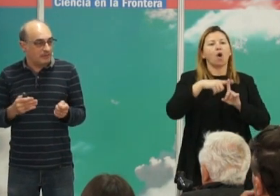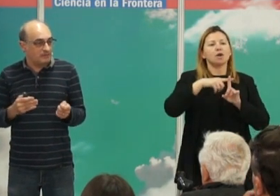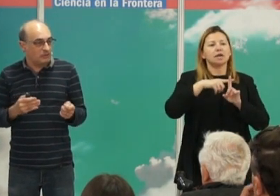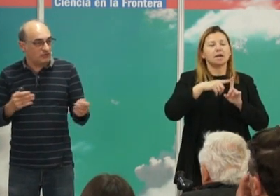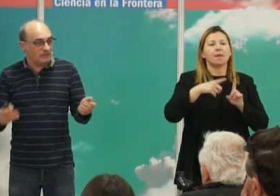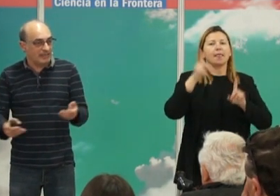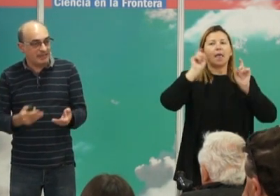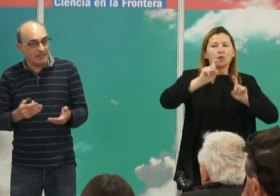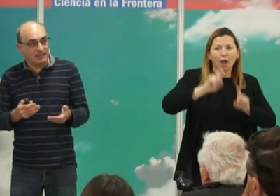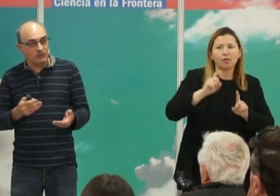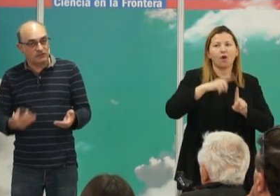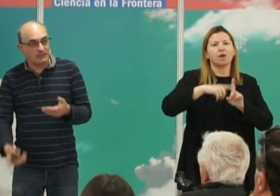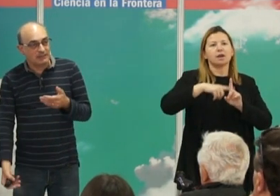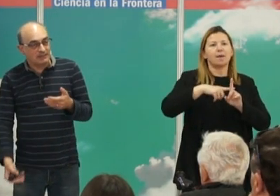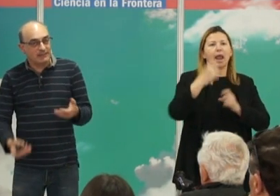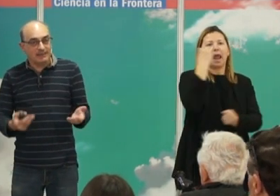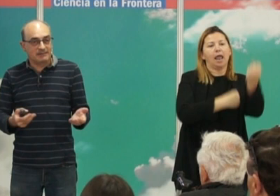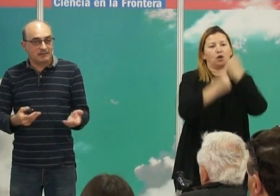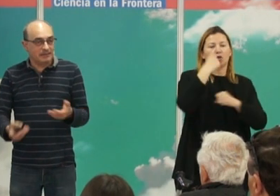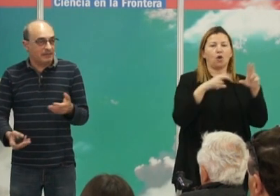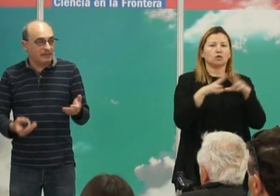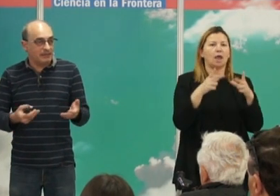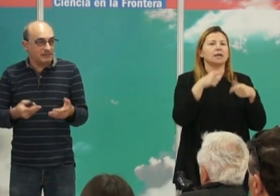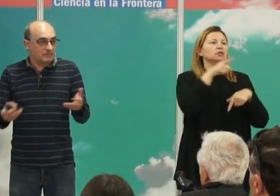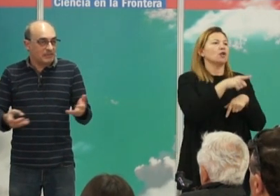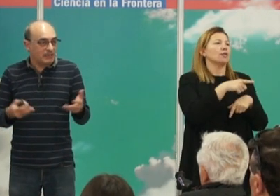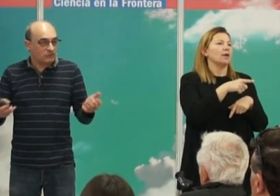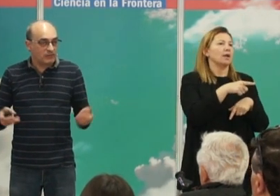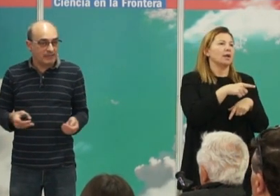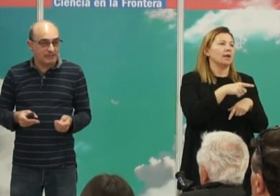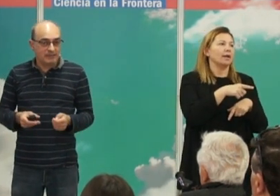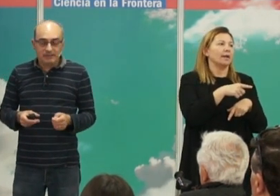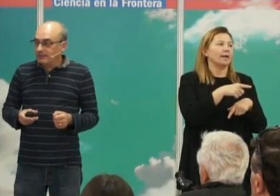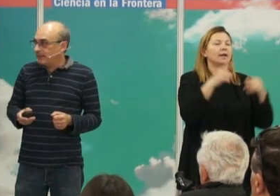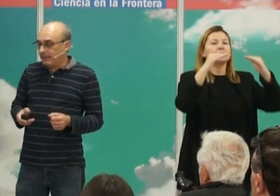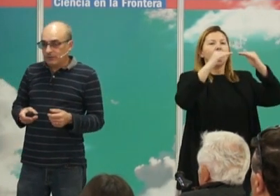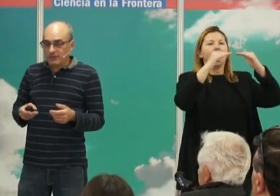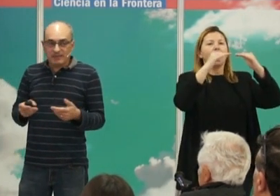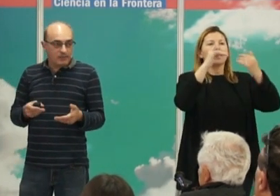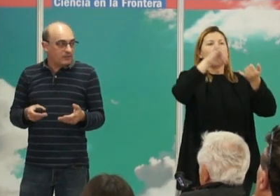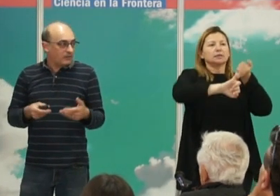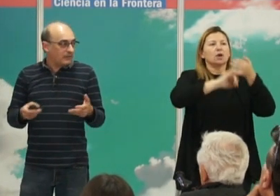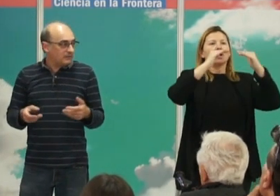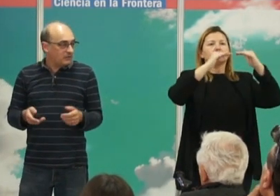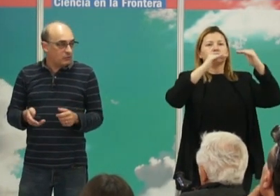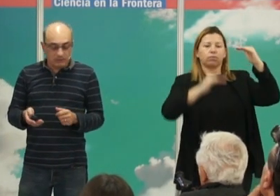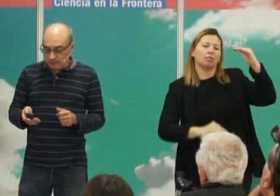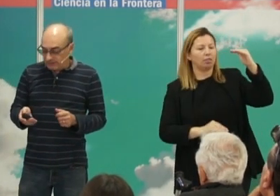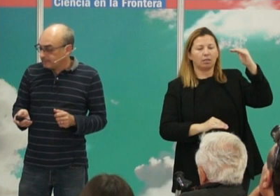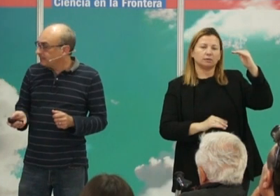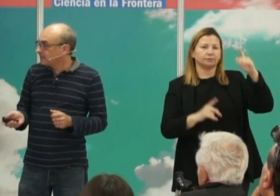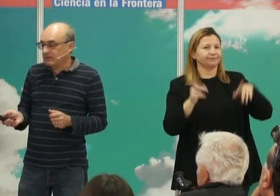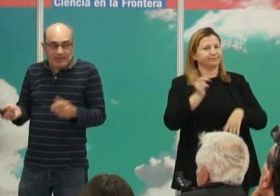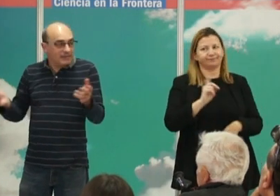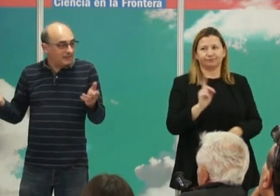educacional no existe aquella cosa de casarse digamos con alguien de un nivel educacional distinto al